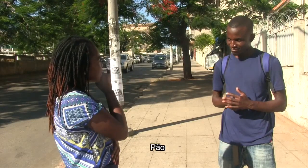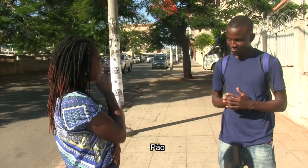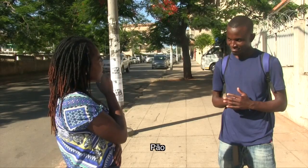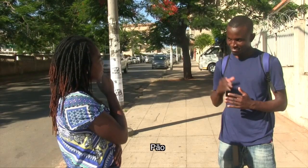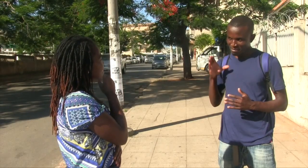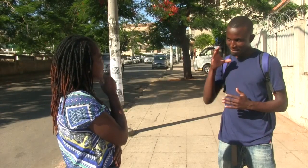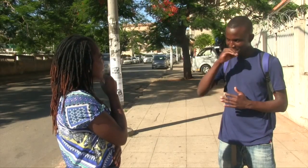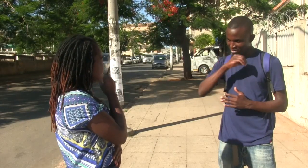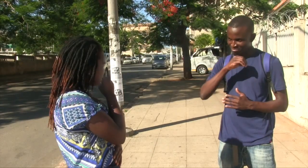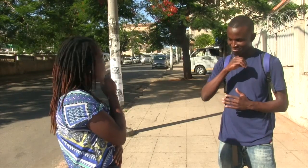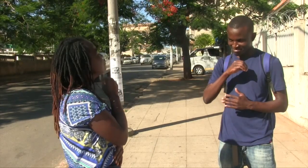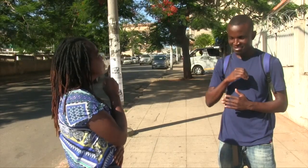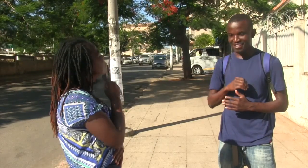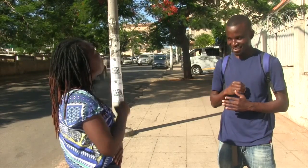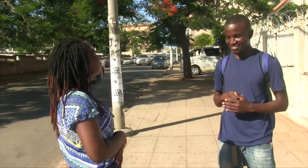Pão.